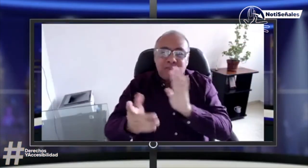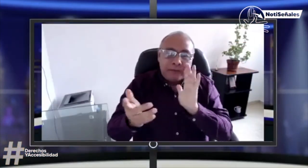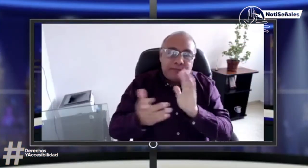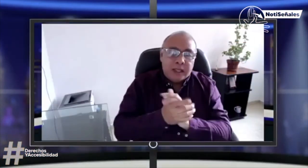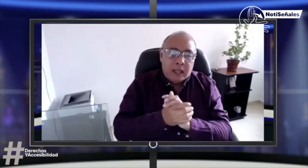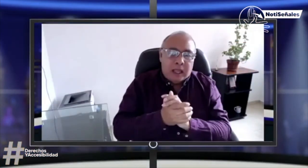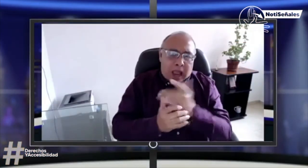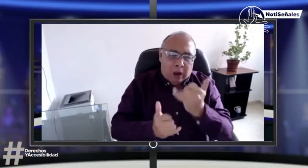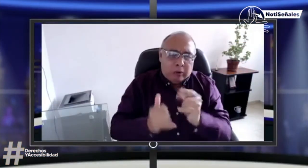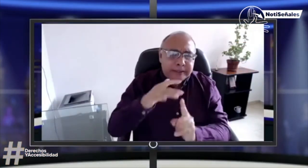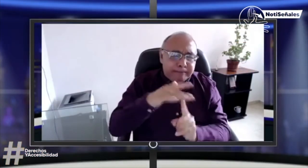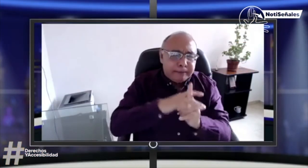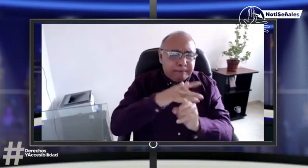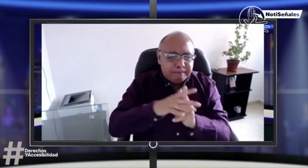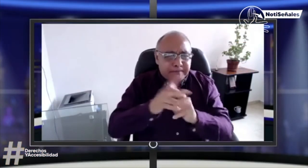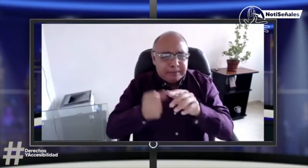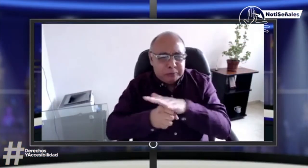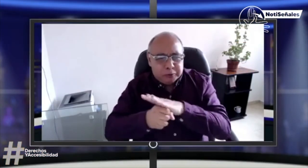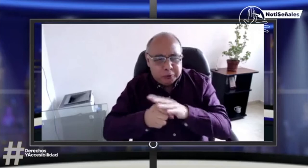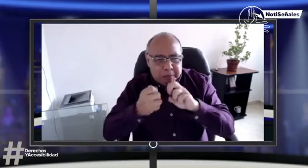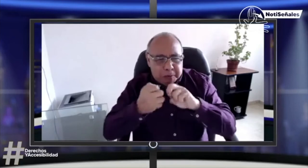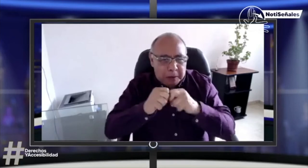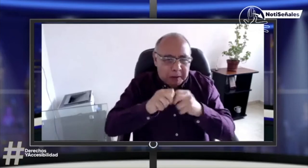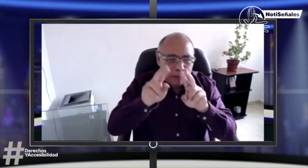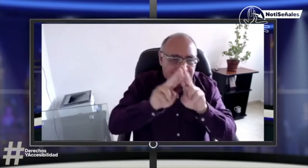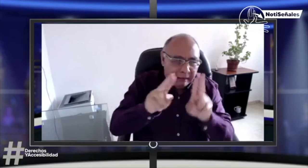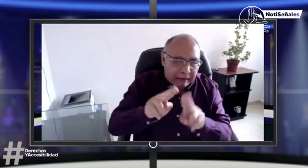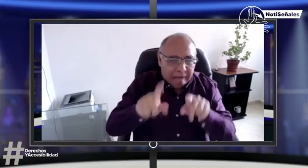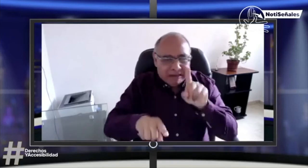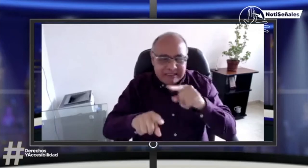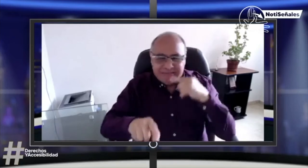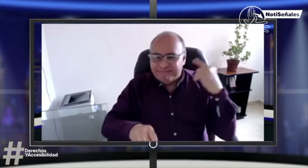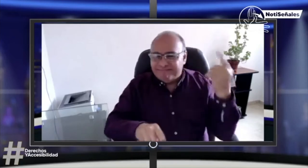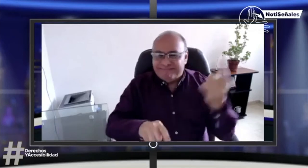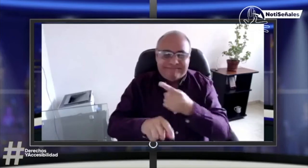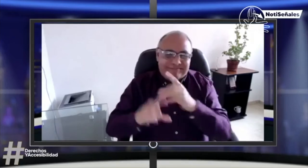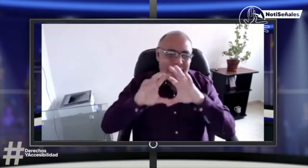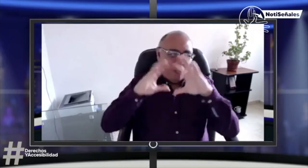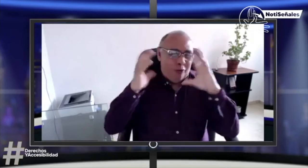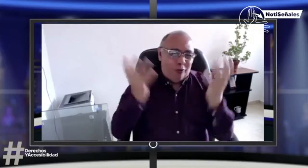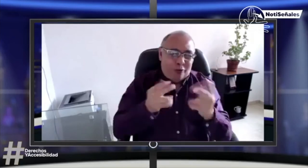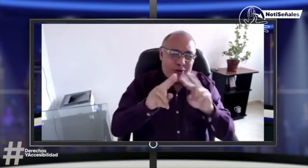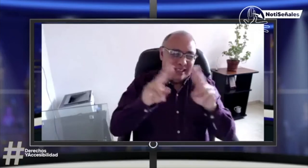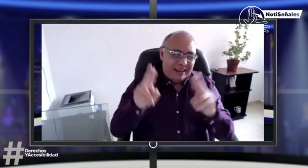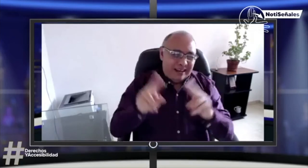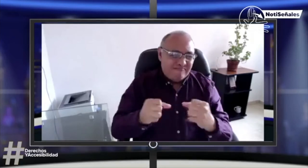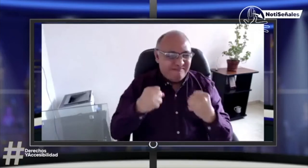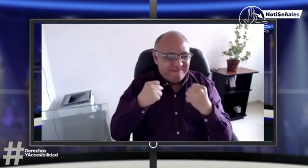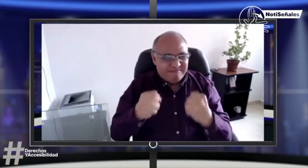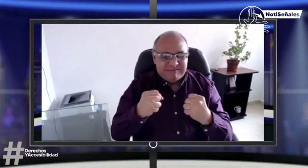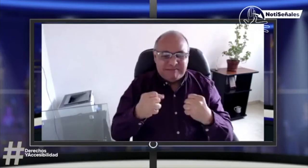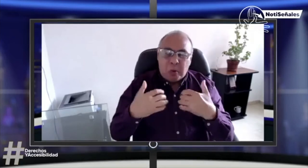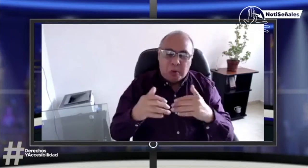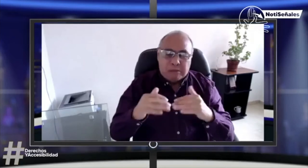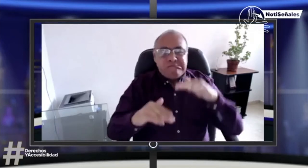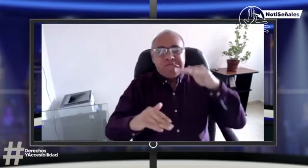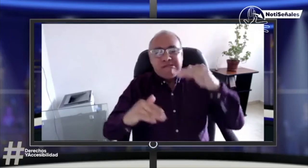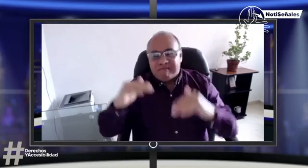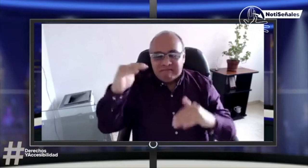mostrar, que las personas sordas generen incidencia. Hemos tenido algunos inconvenientes con la conectividad, pero sabemos que a